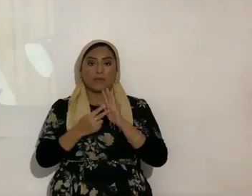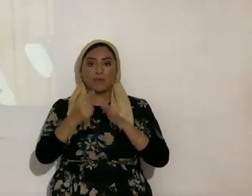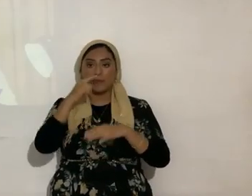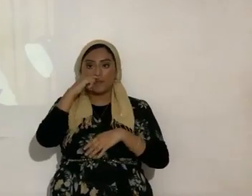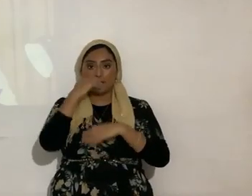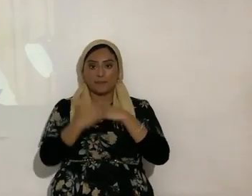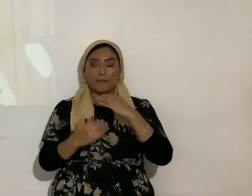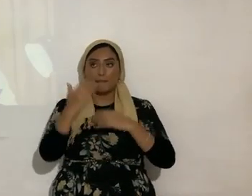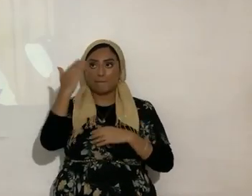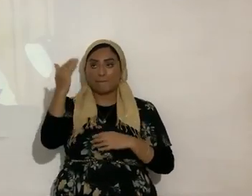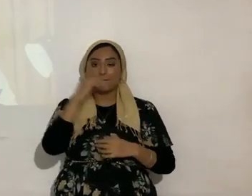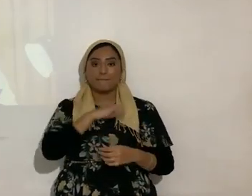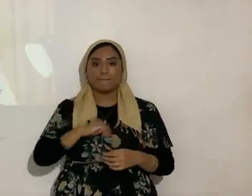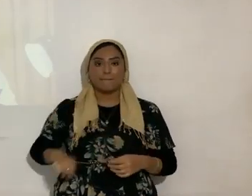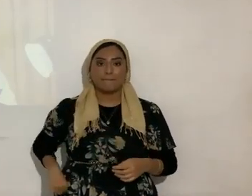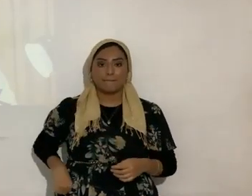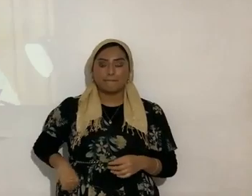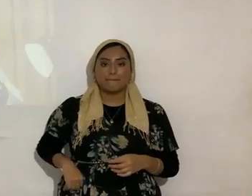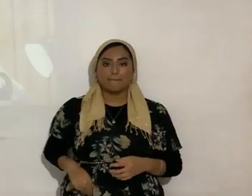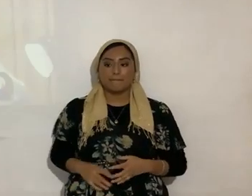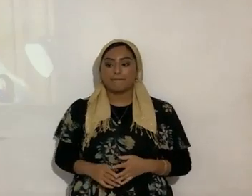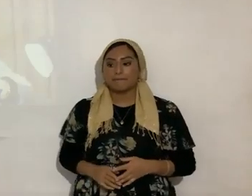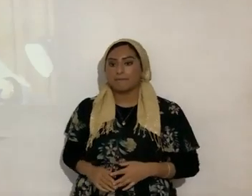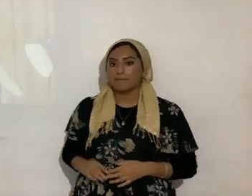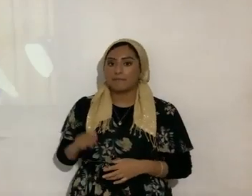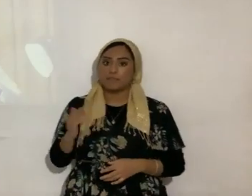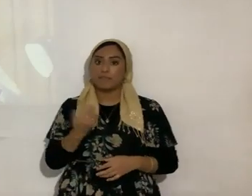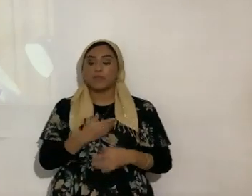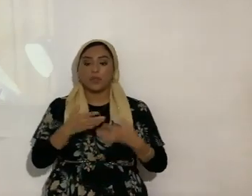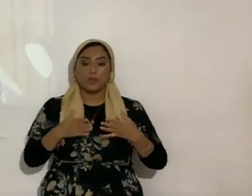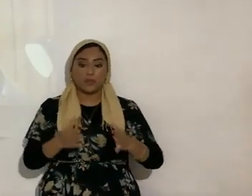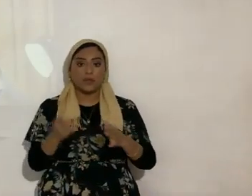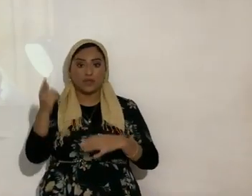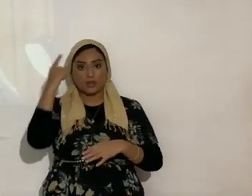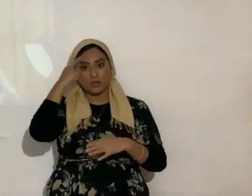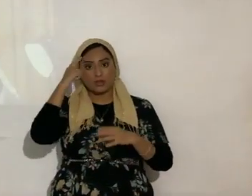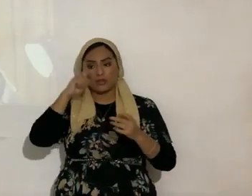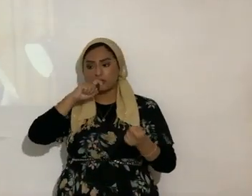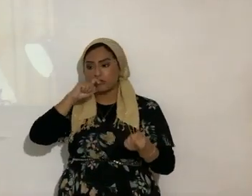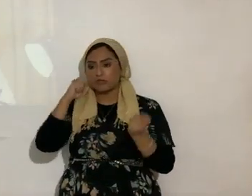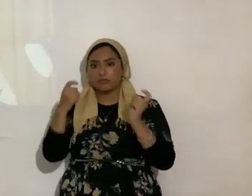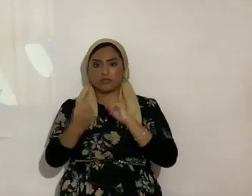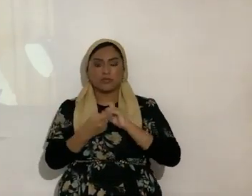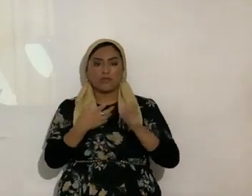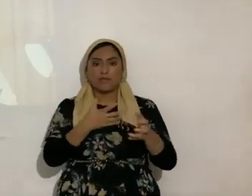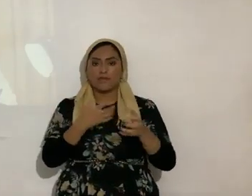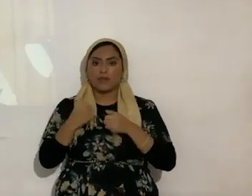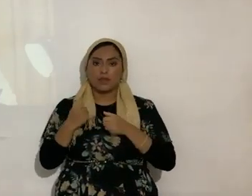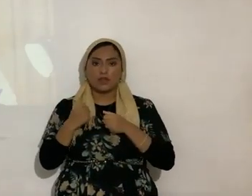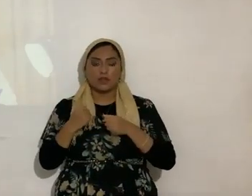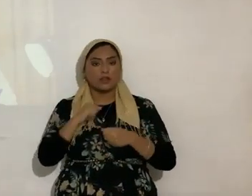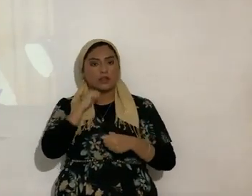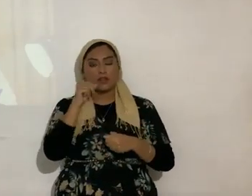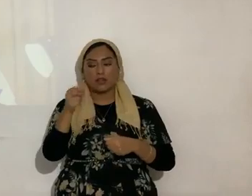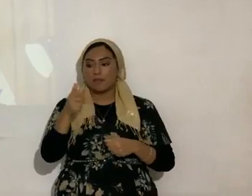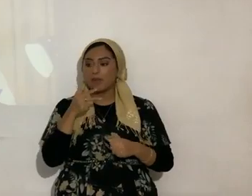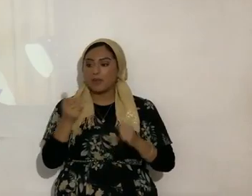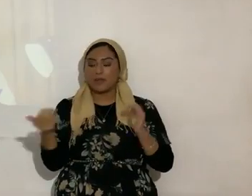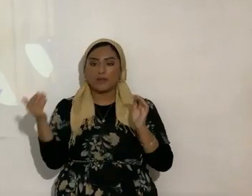Yashua entonces nuestra manera de pensar cambia radicalmente y no volvemos a hacer lo que éramos